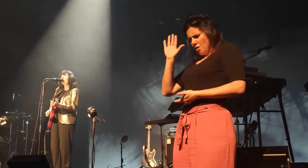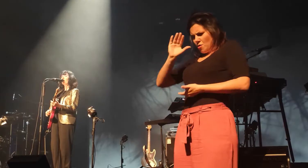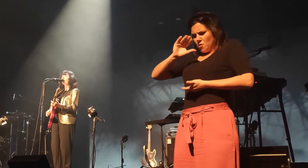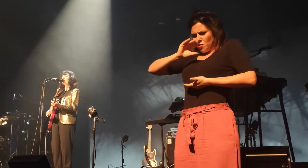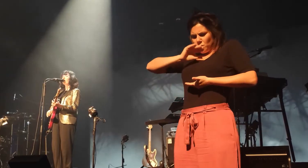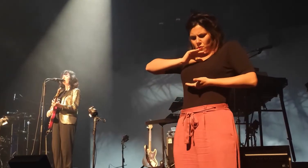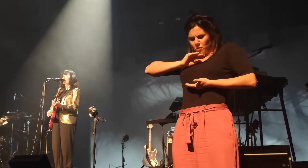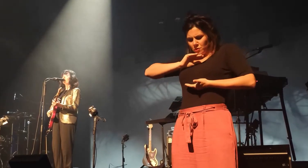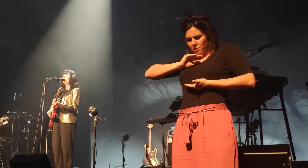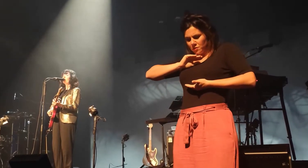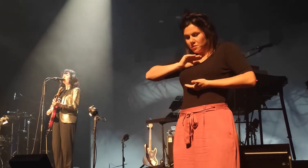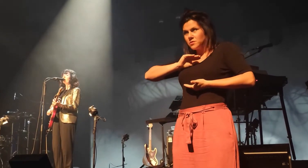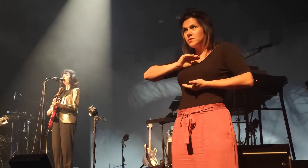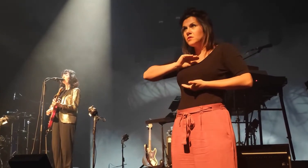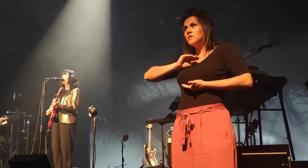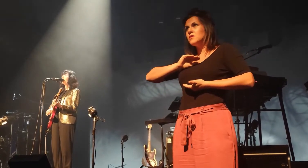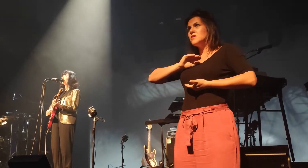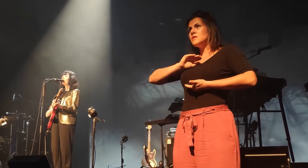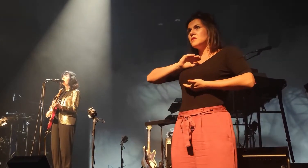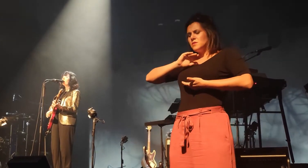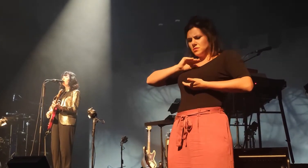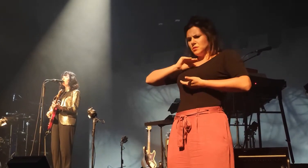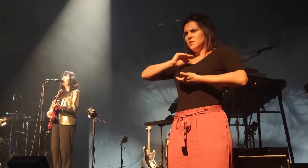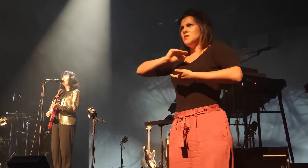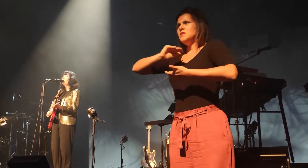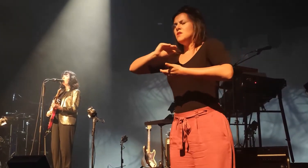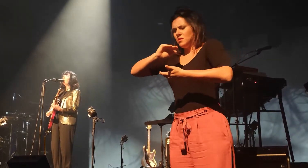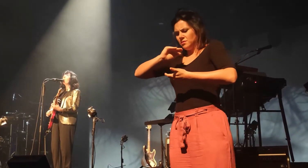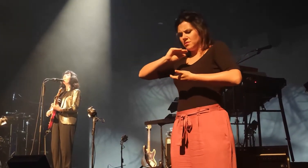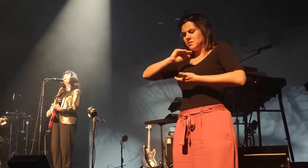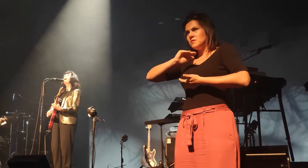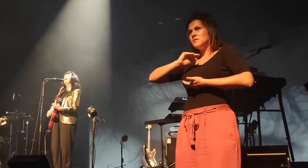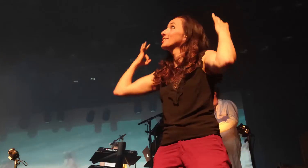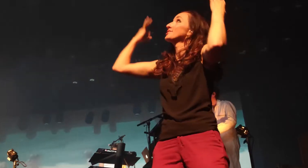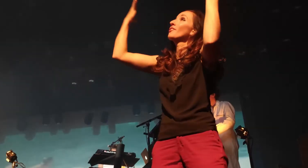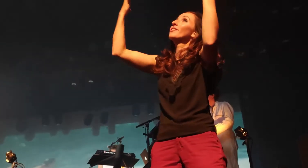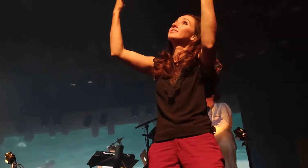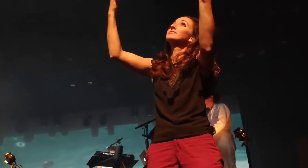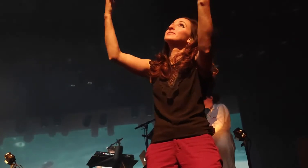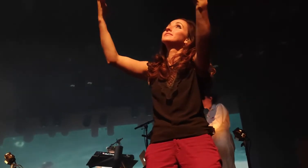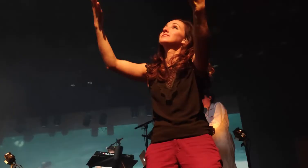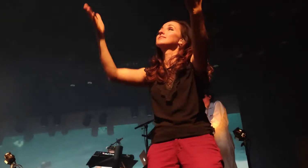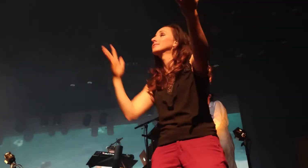'entends Venu de nulle part Trahi